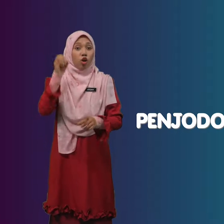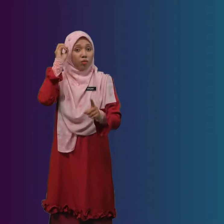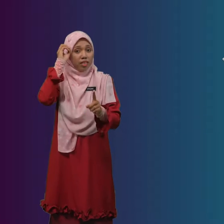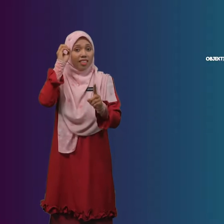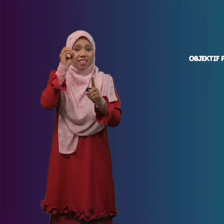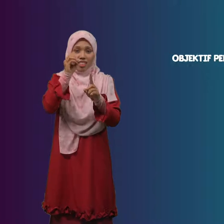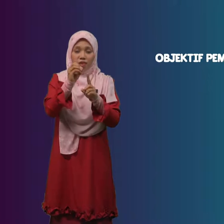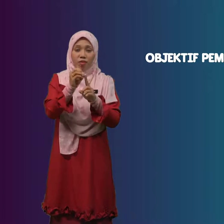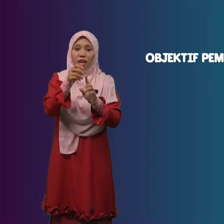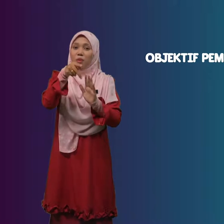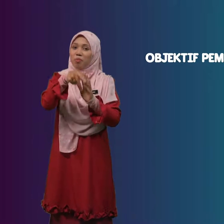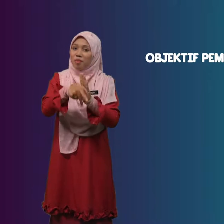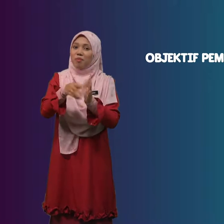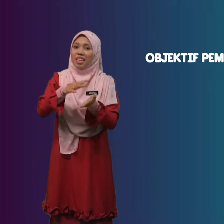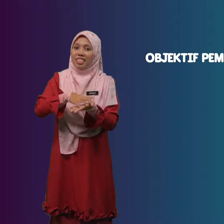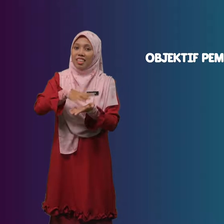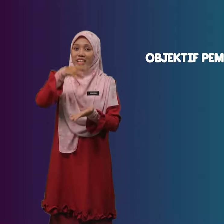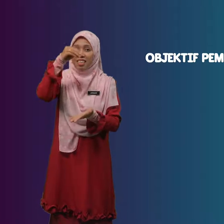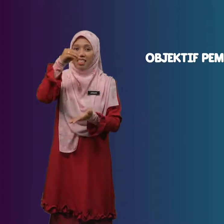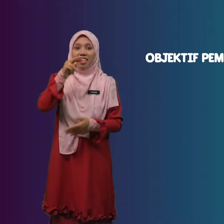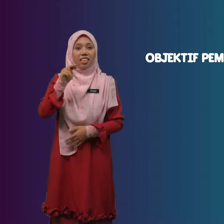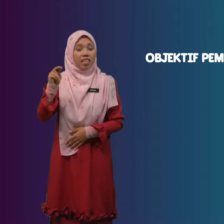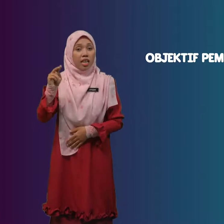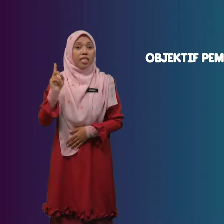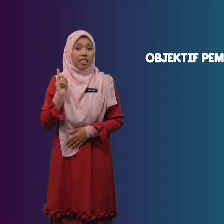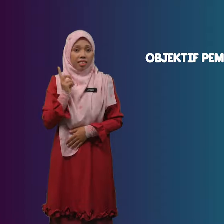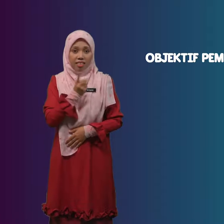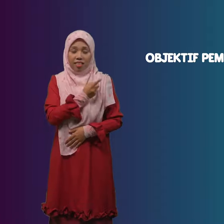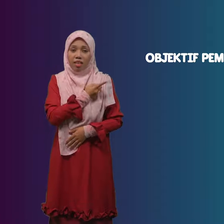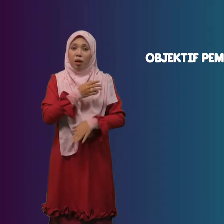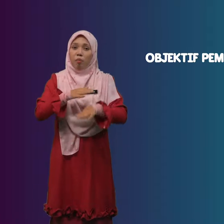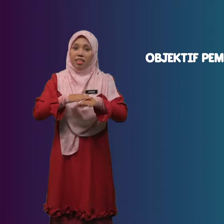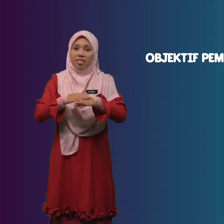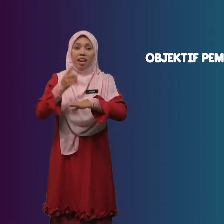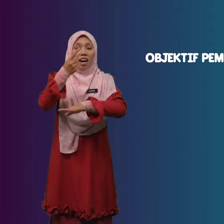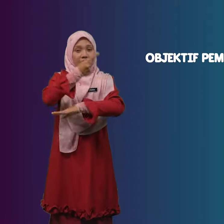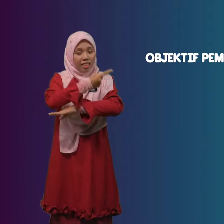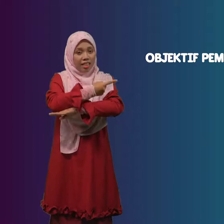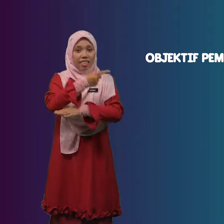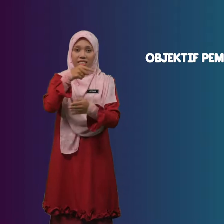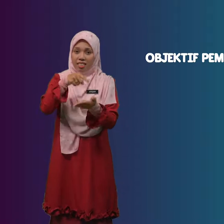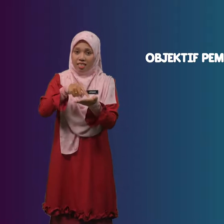Objektif pembelajaran kita pada hari ini